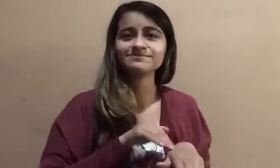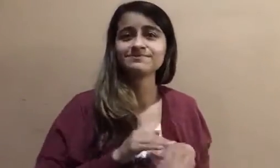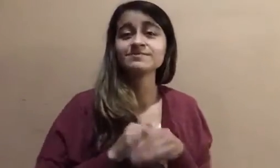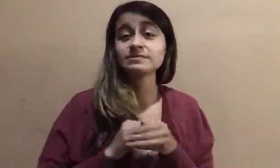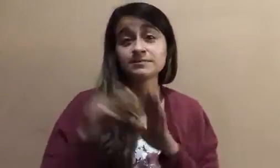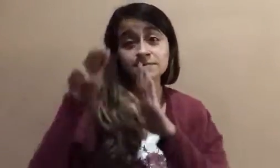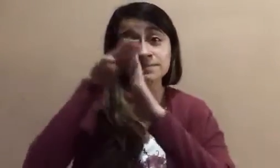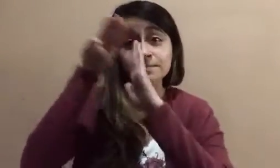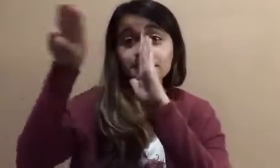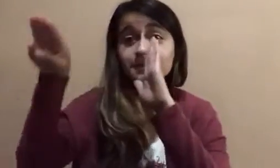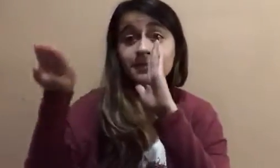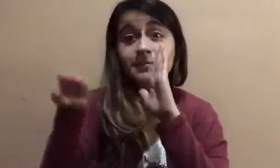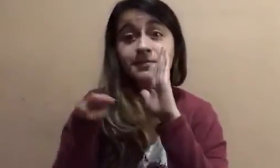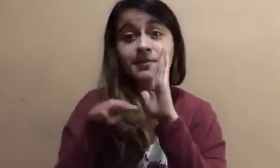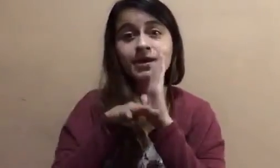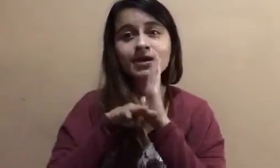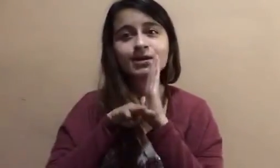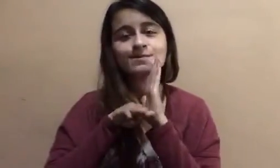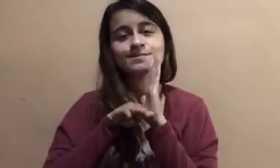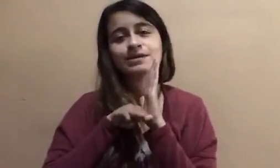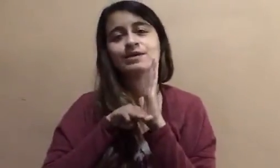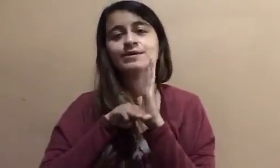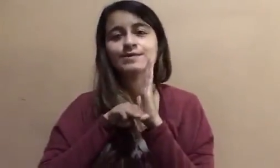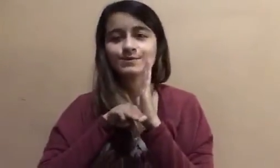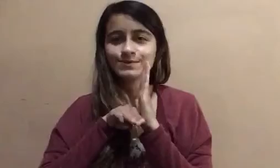mandamientos.